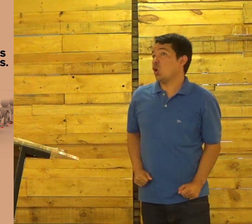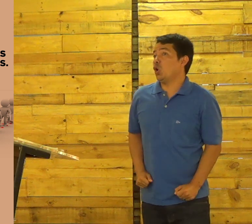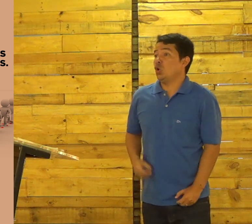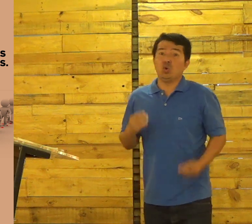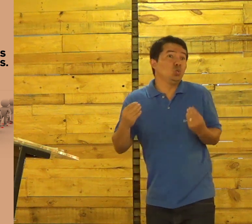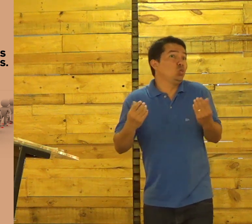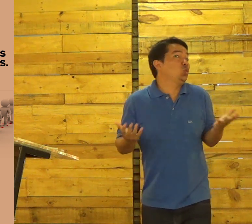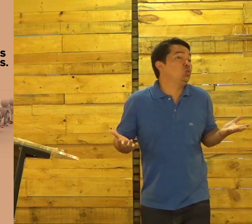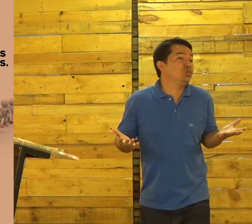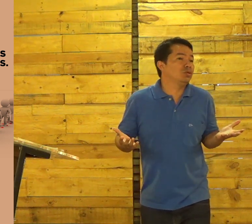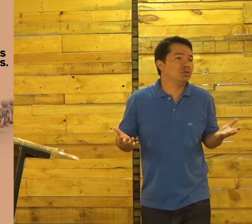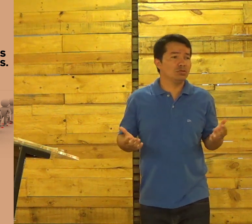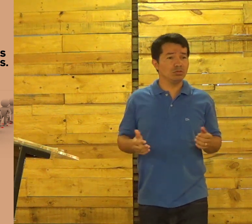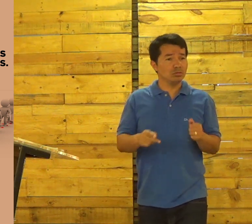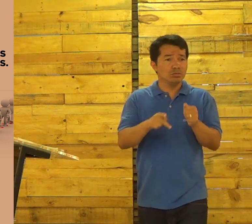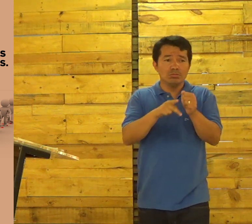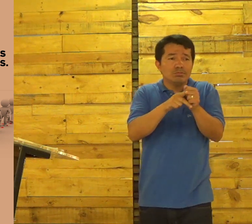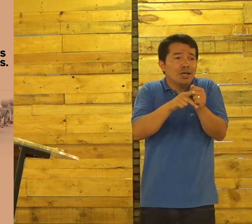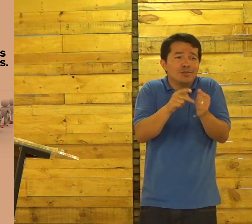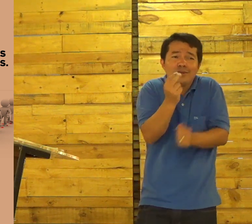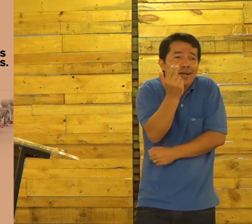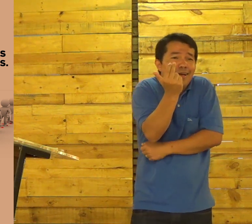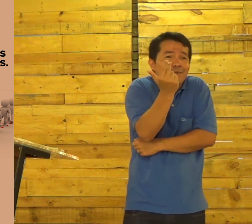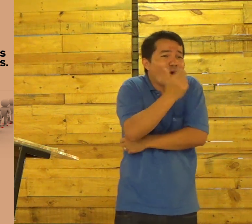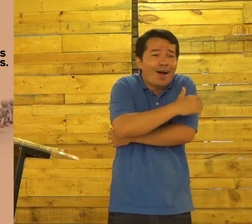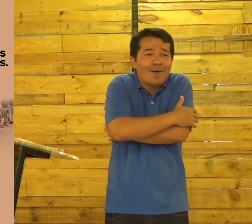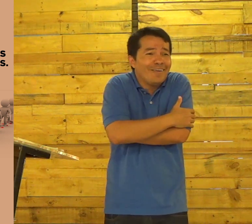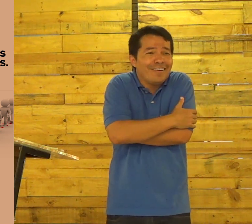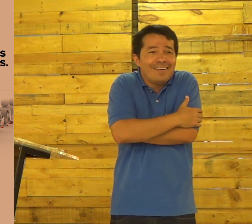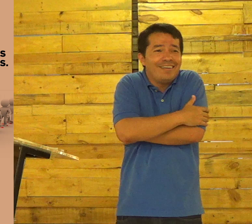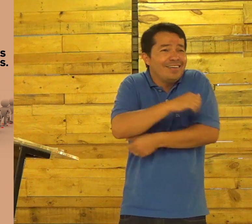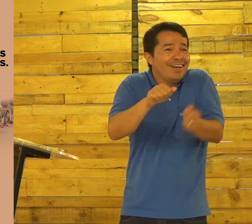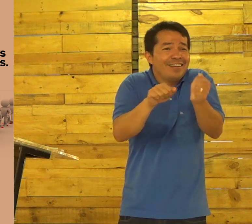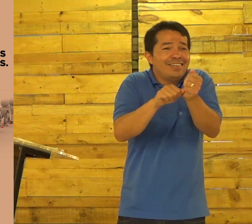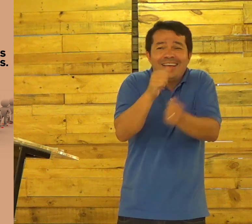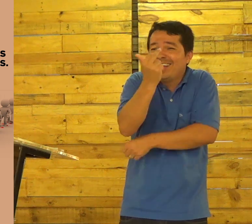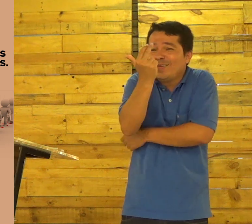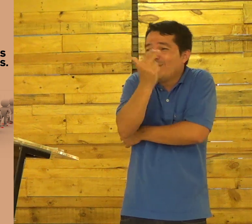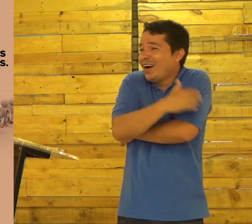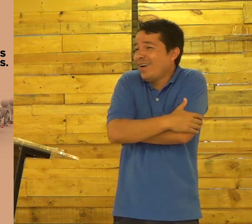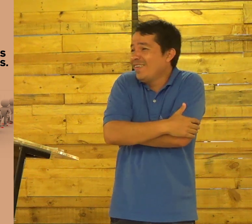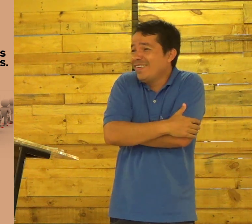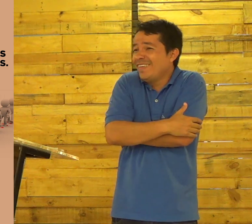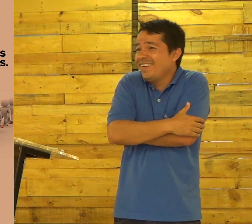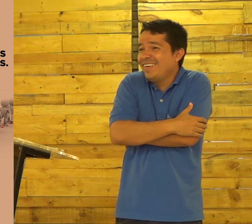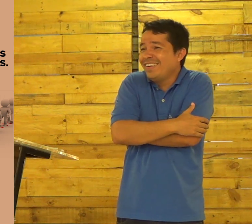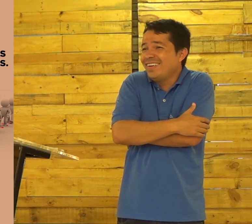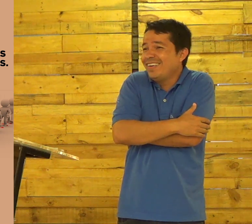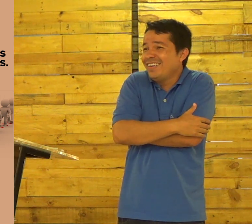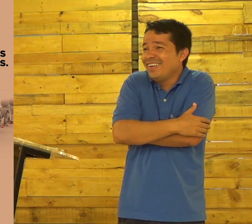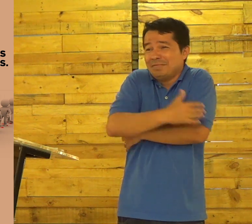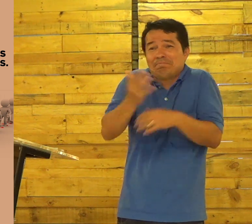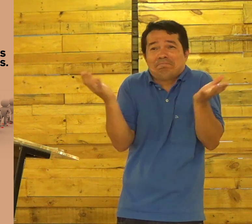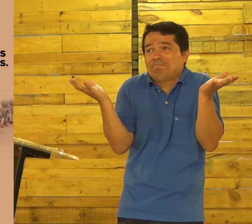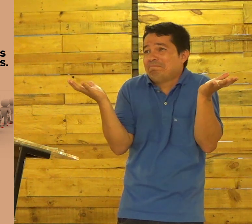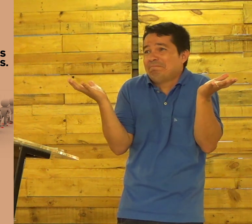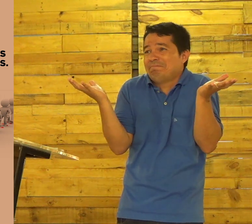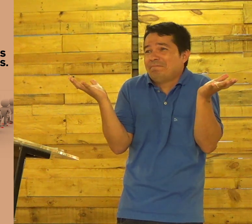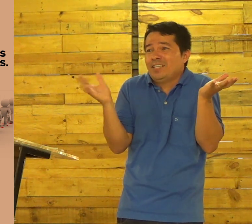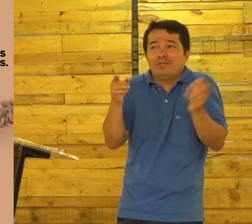Um pouquinho Só Como é que vai ser Pedro É igual a você André E aí